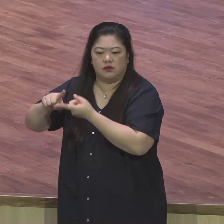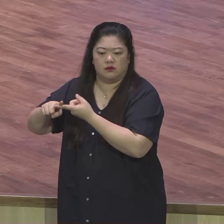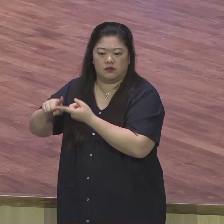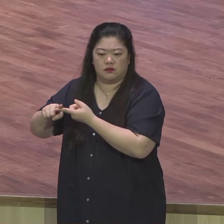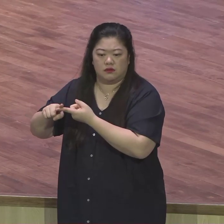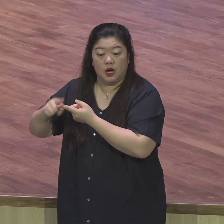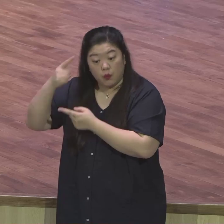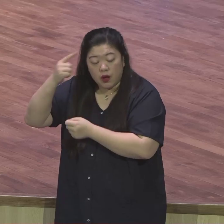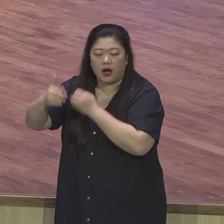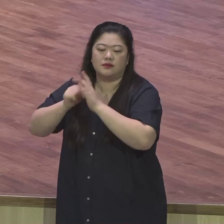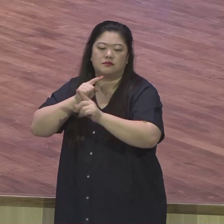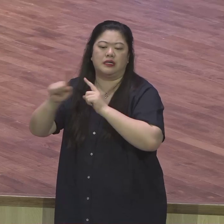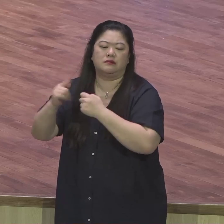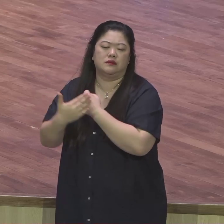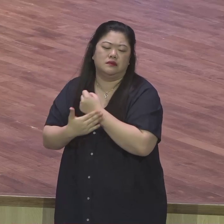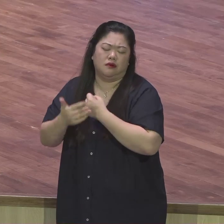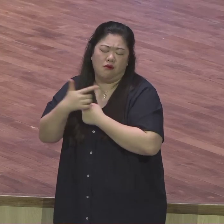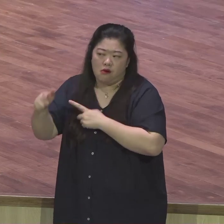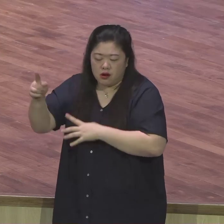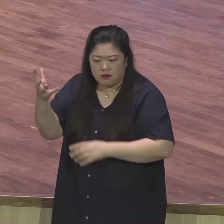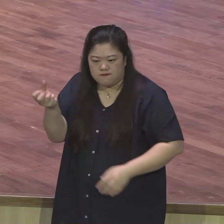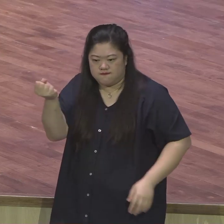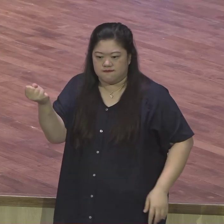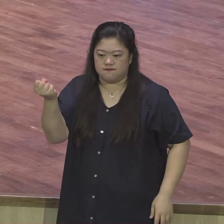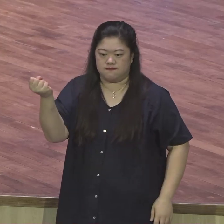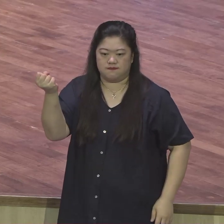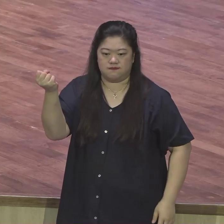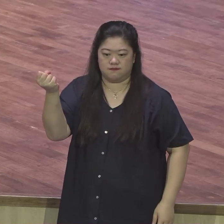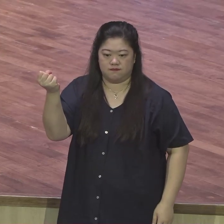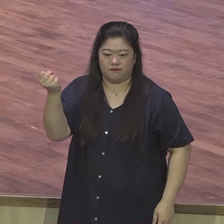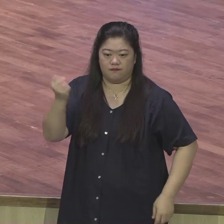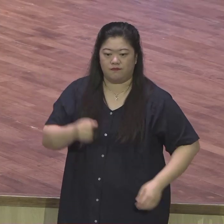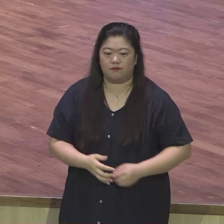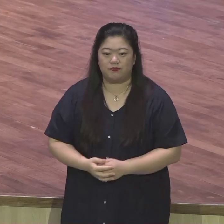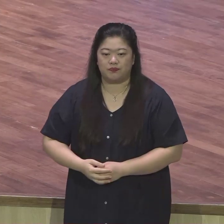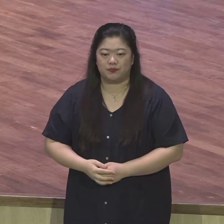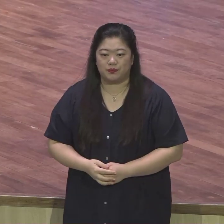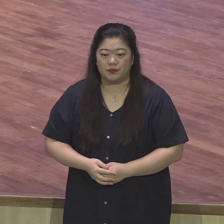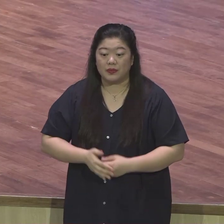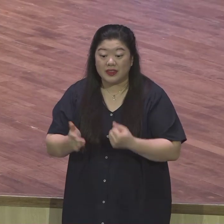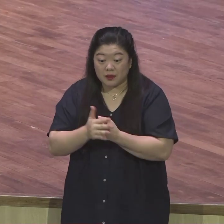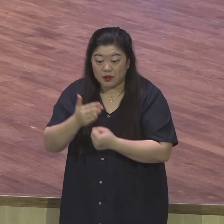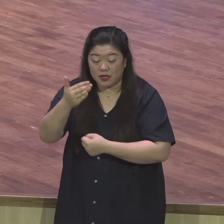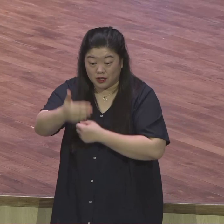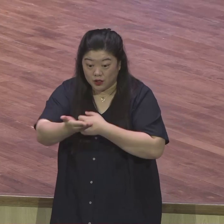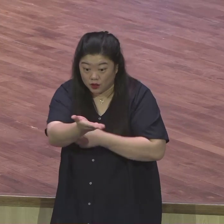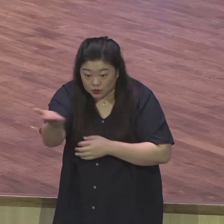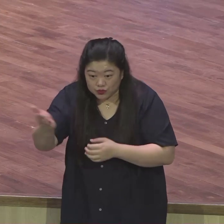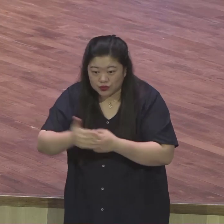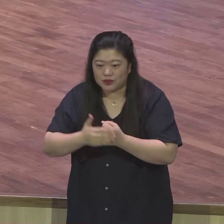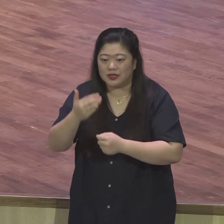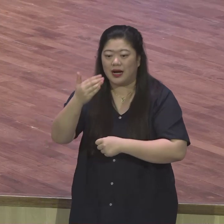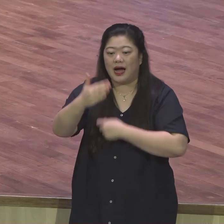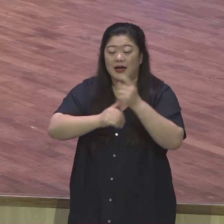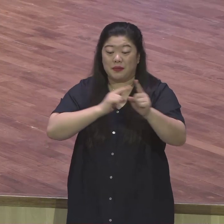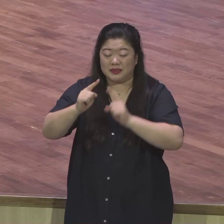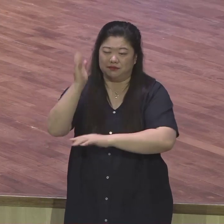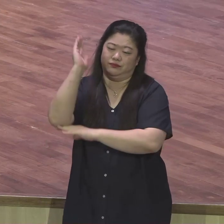말씀이에요. 그래서 말씀을 들을 때 여러분이 내 말로 들으시기 바랍니다. 로버스는 누구에게나